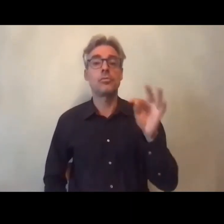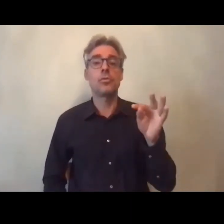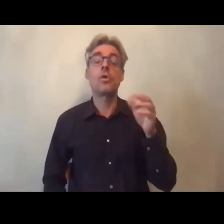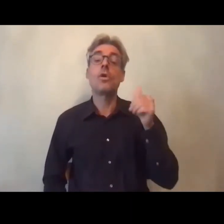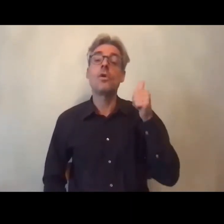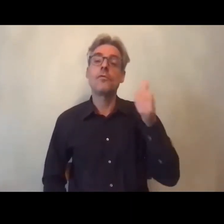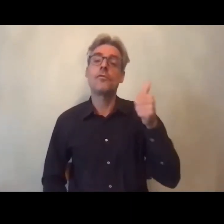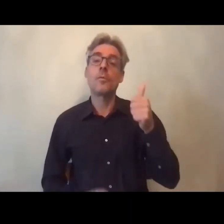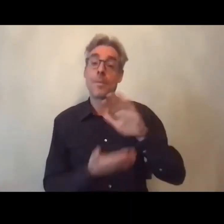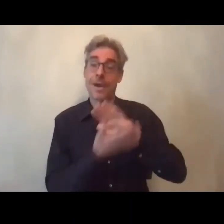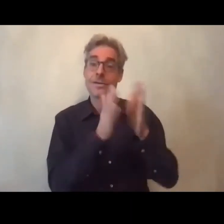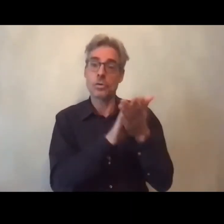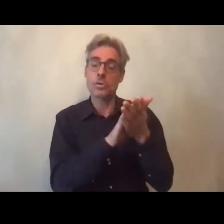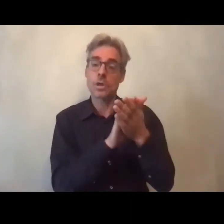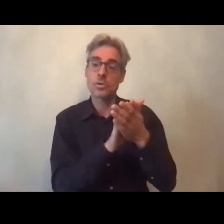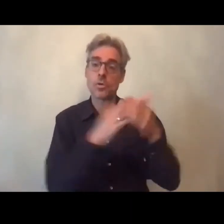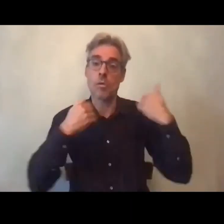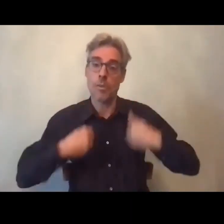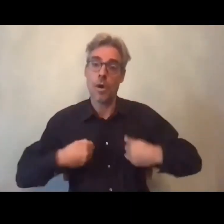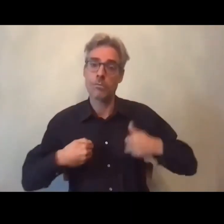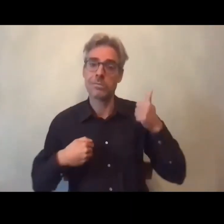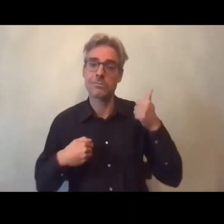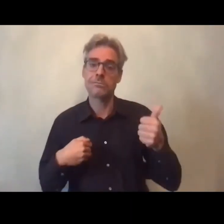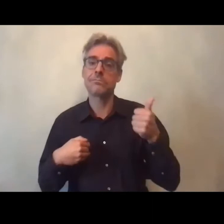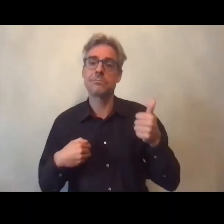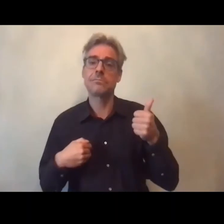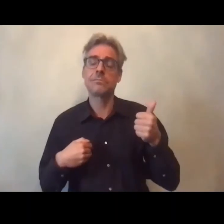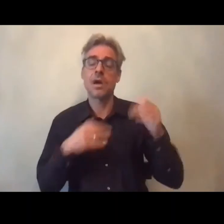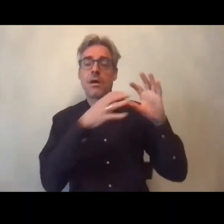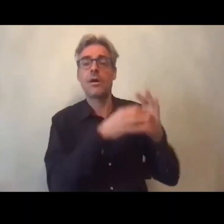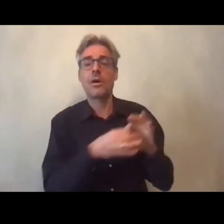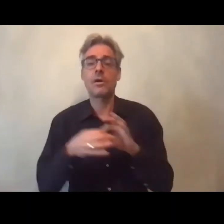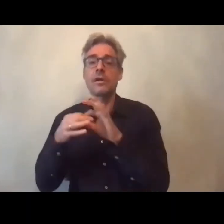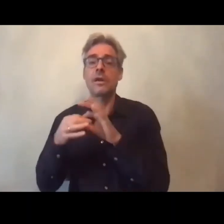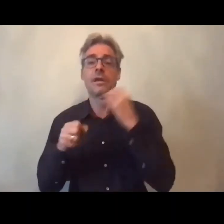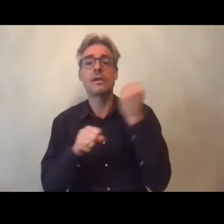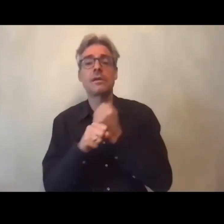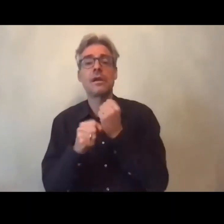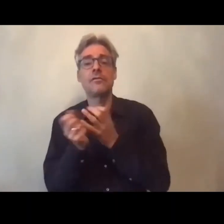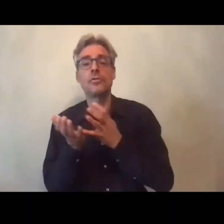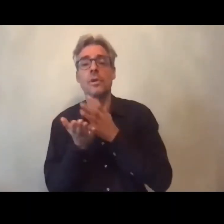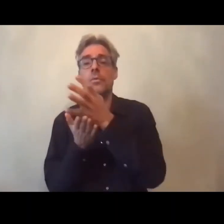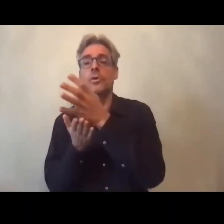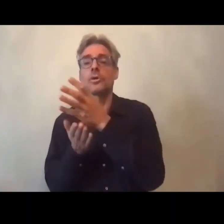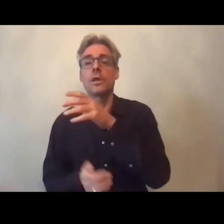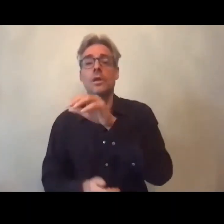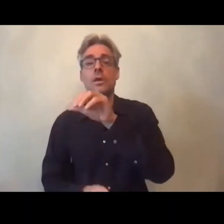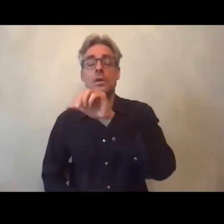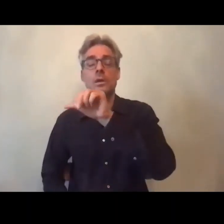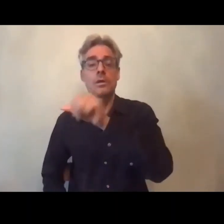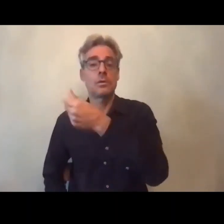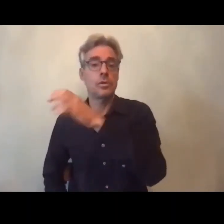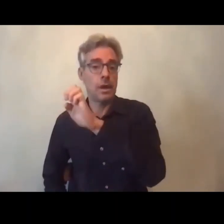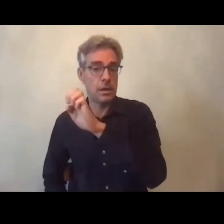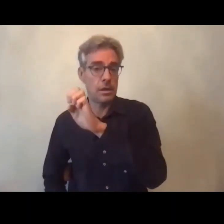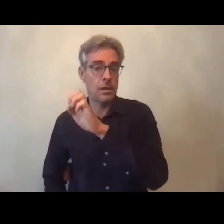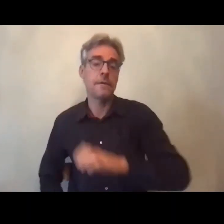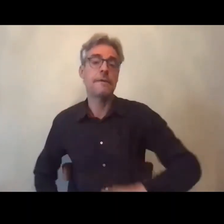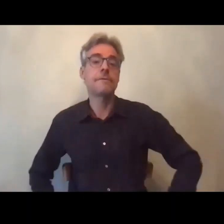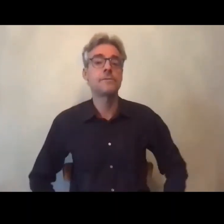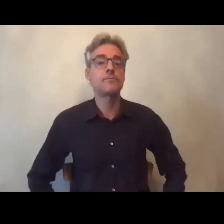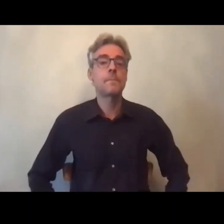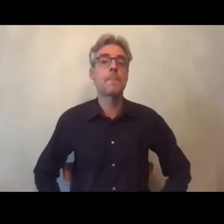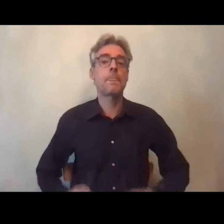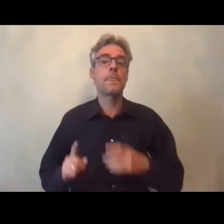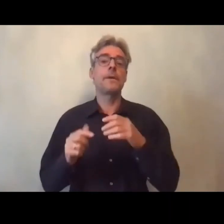'une des associations qui est membre associée aux travaux qui sont conduits par le liètre de Sciences Po